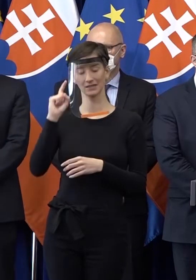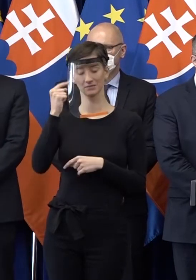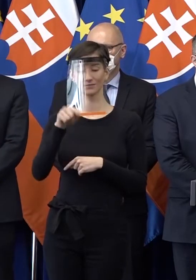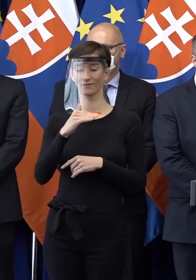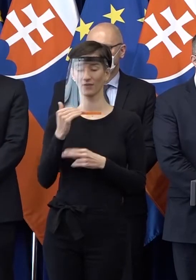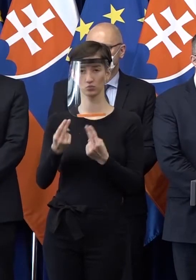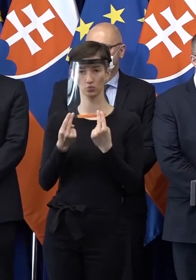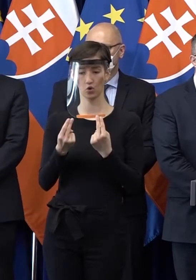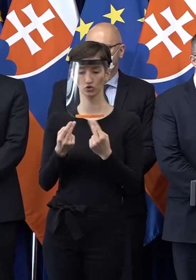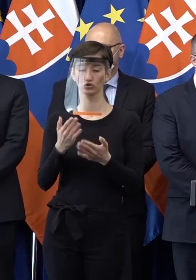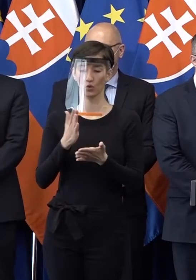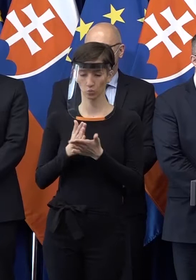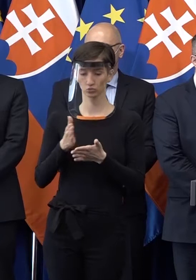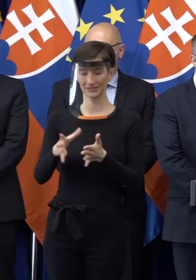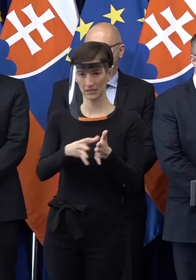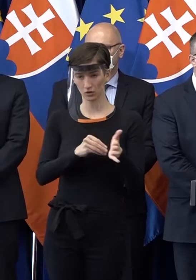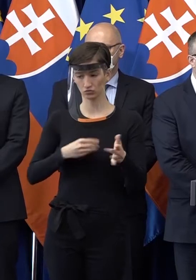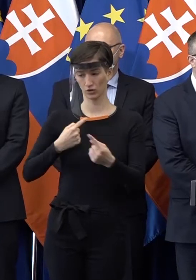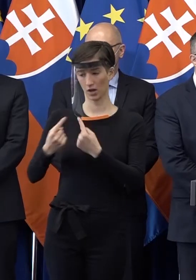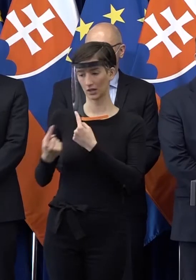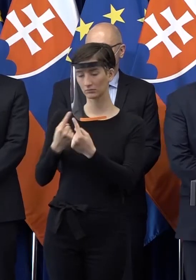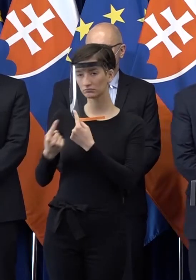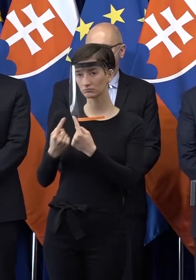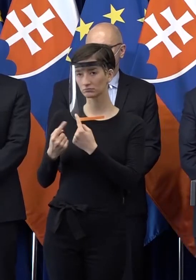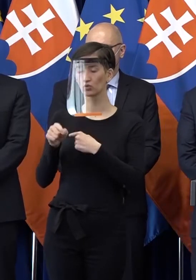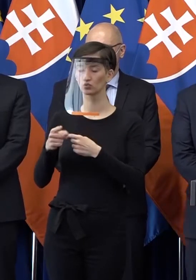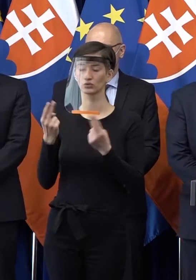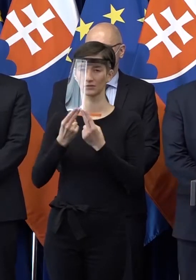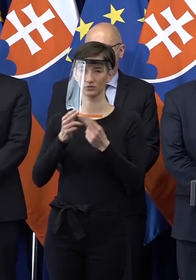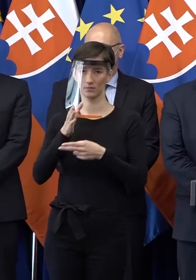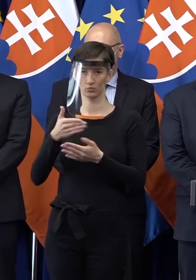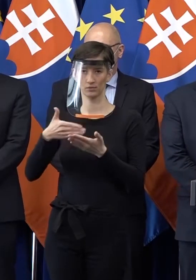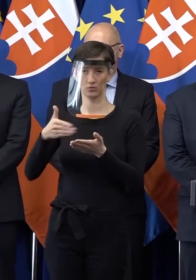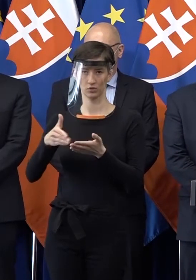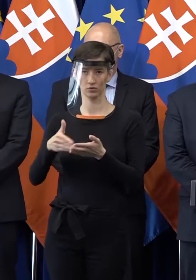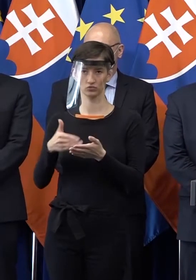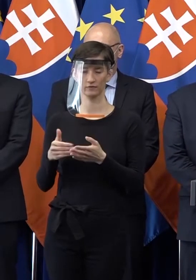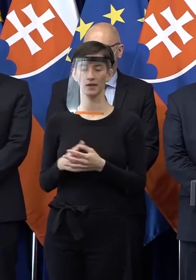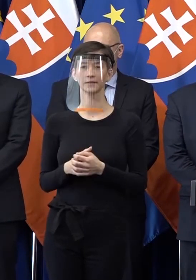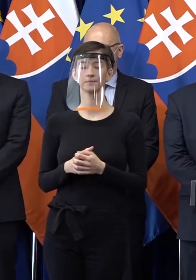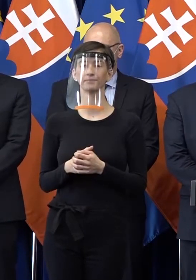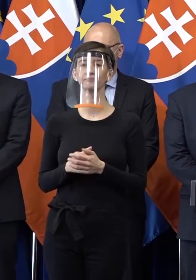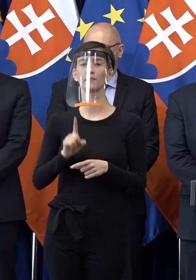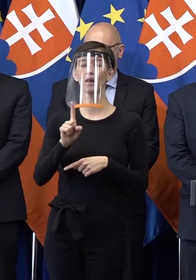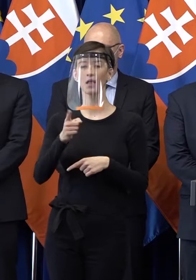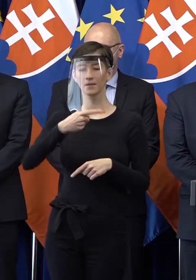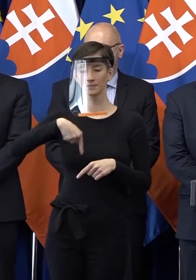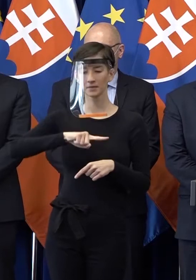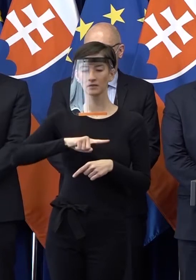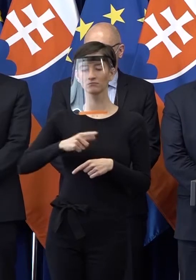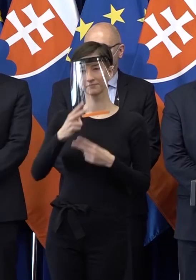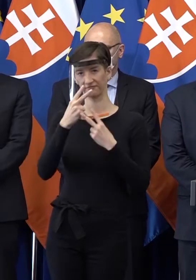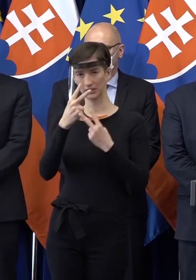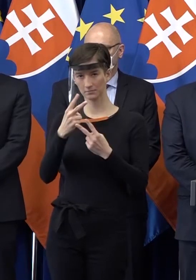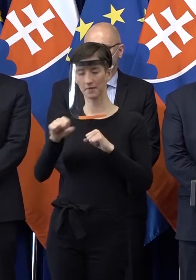tento dialog, ktorý bude pokračovať. Dôležité je, že cítime pochopenie zo